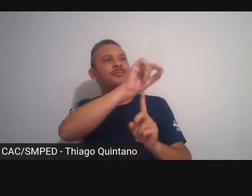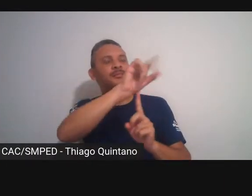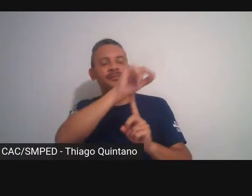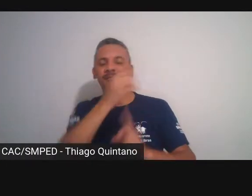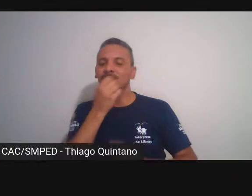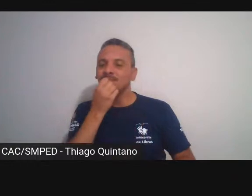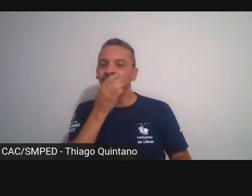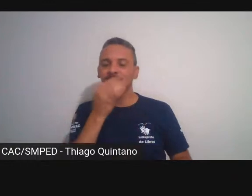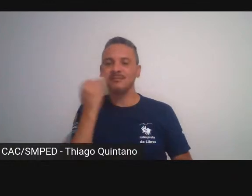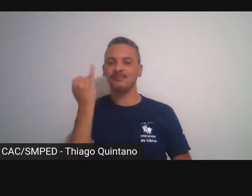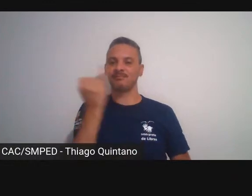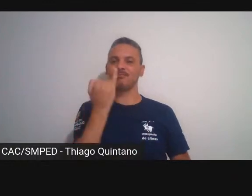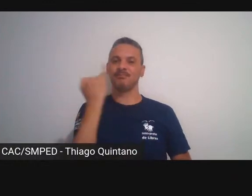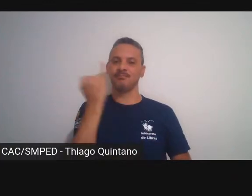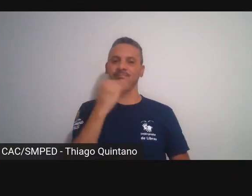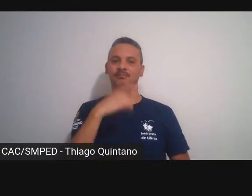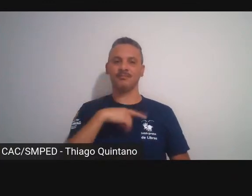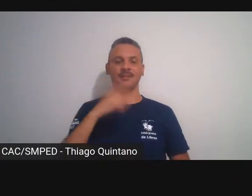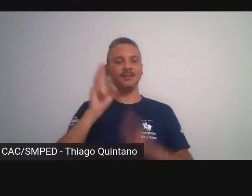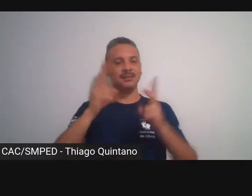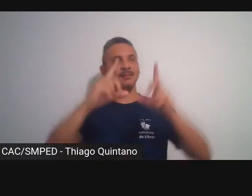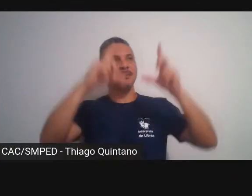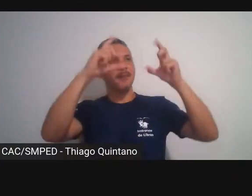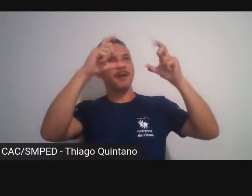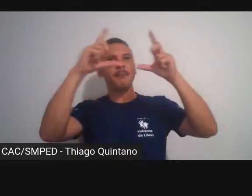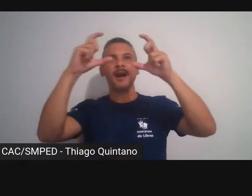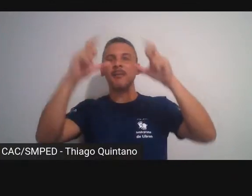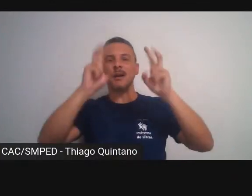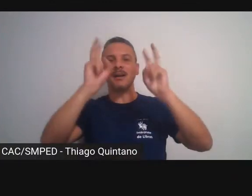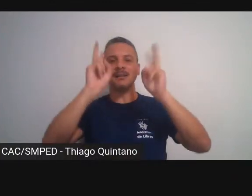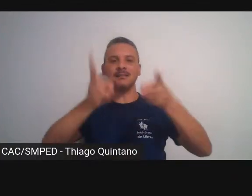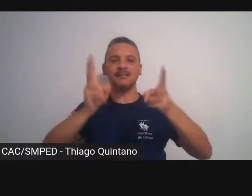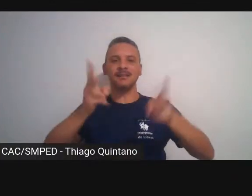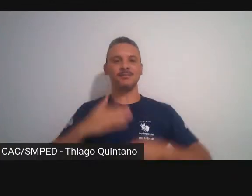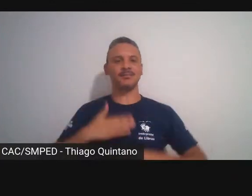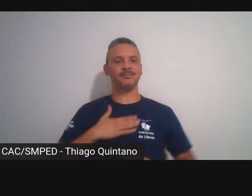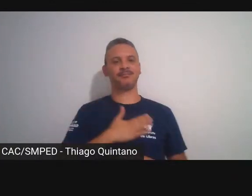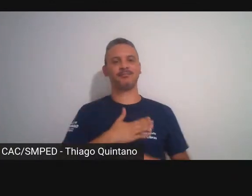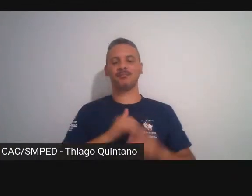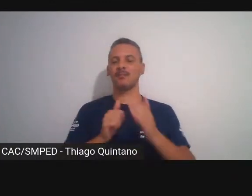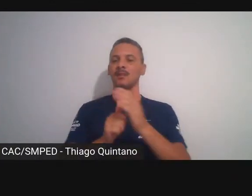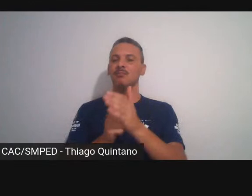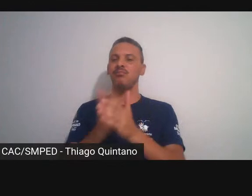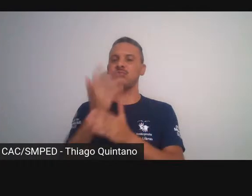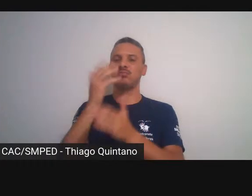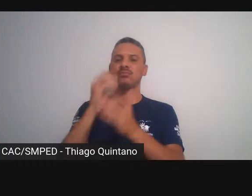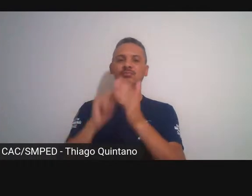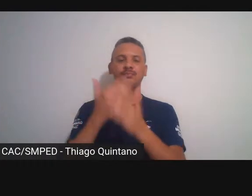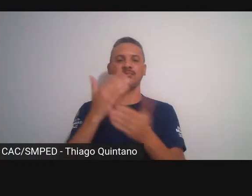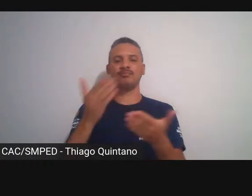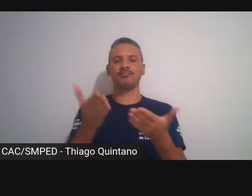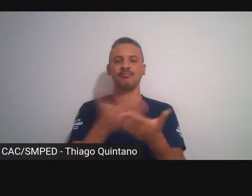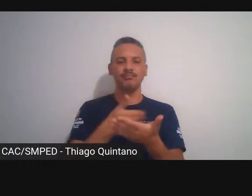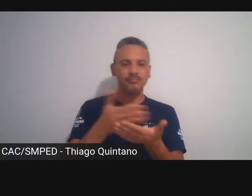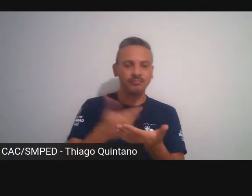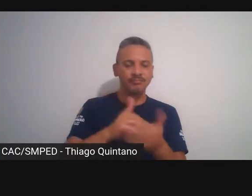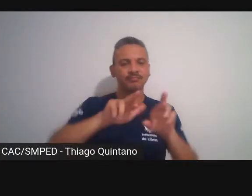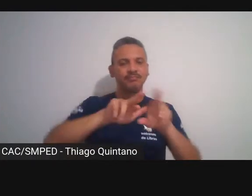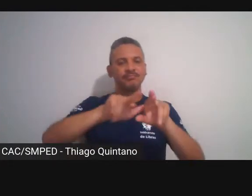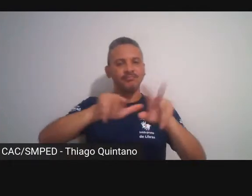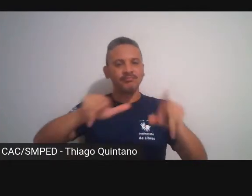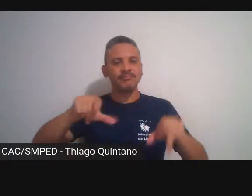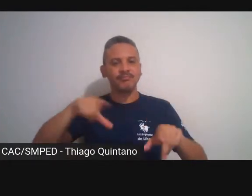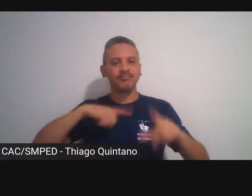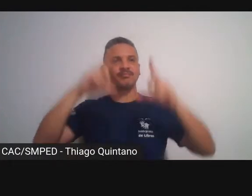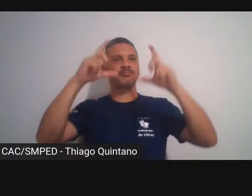importante eu sempre fotografei o Jaraguá é isso que eu queria falar em várias obras em várias outras oportunidades